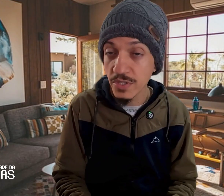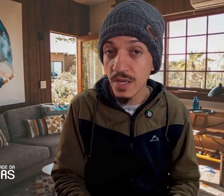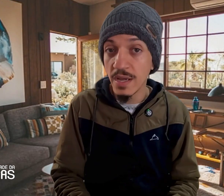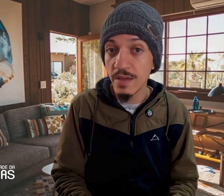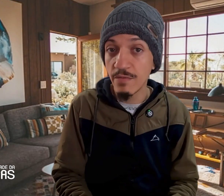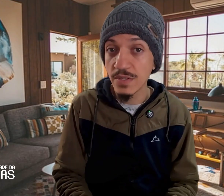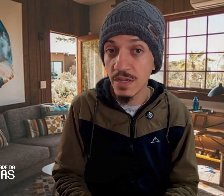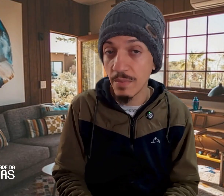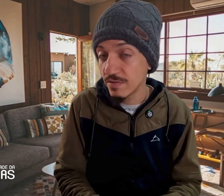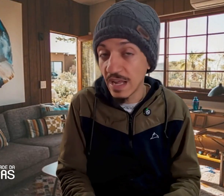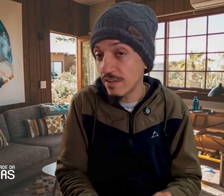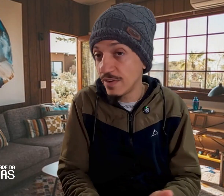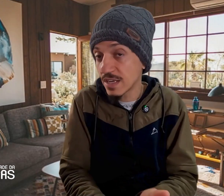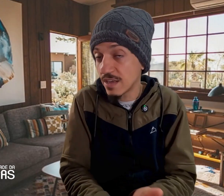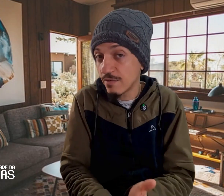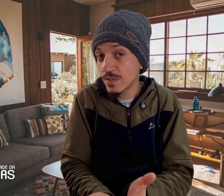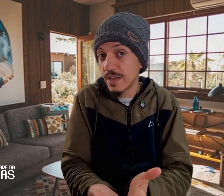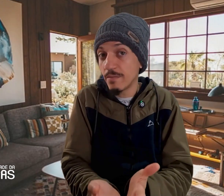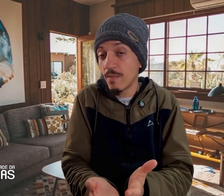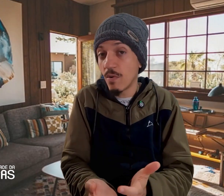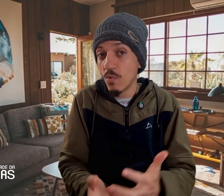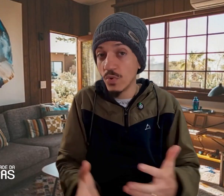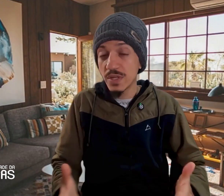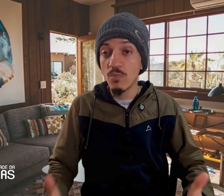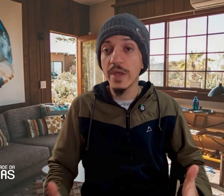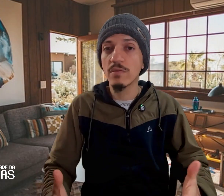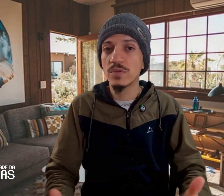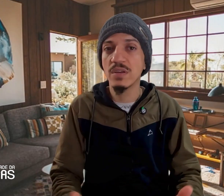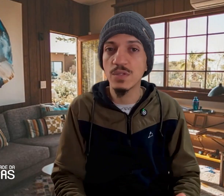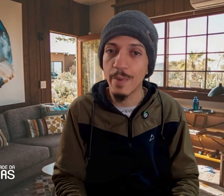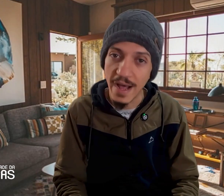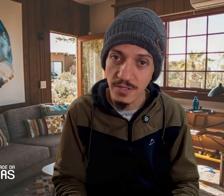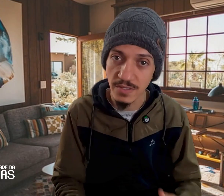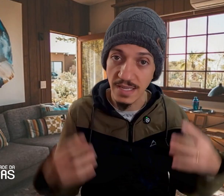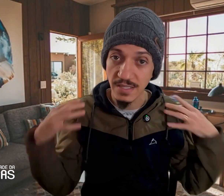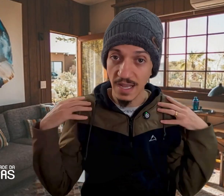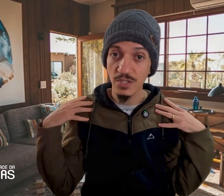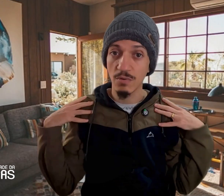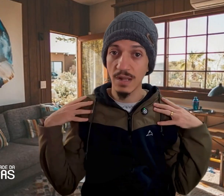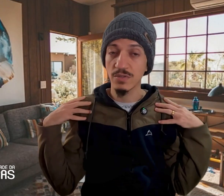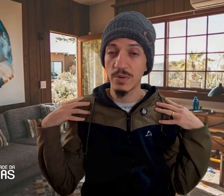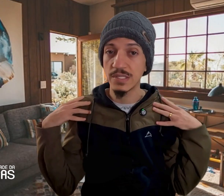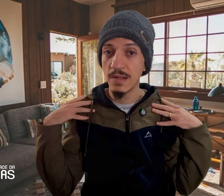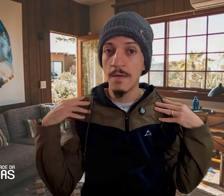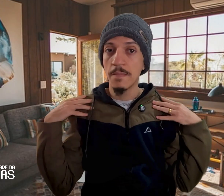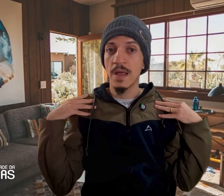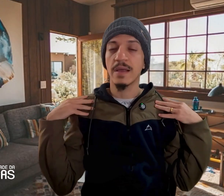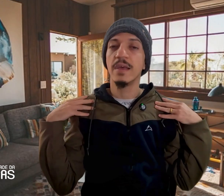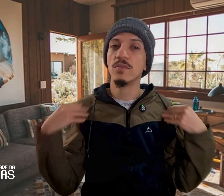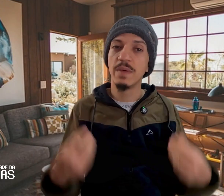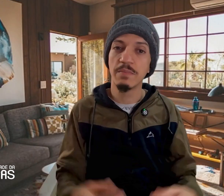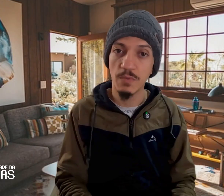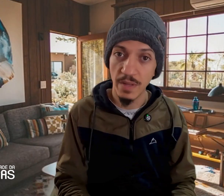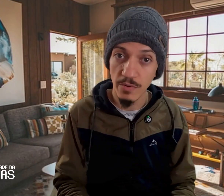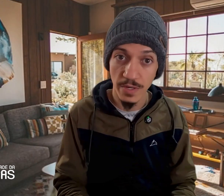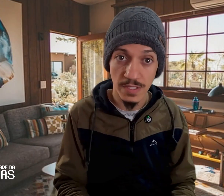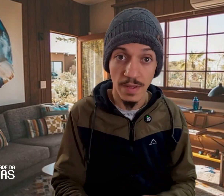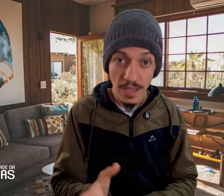que você, uma atividade física que você usa muito dos seus braços, dessas articulações aqui dos membros superiores. E